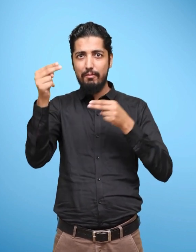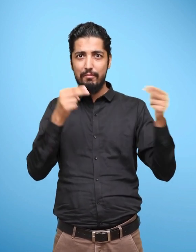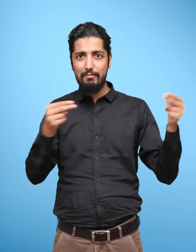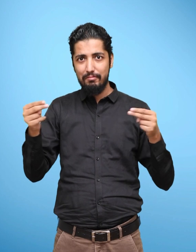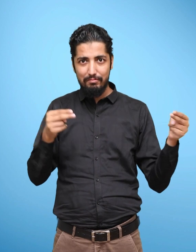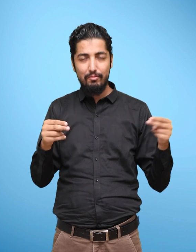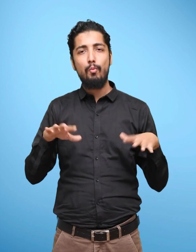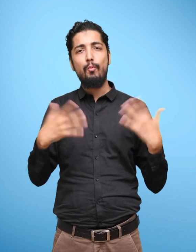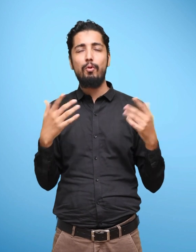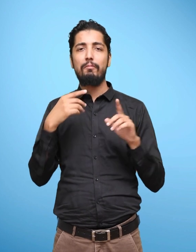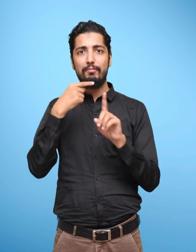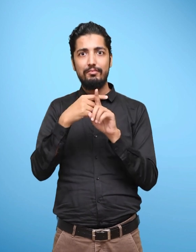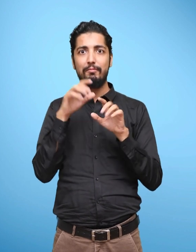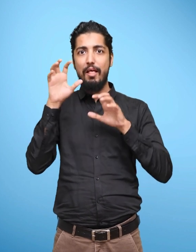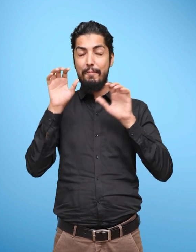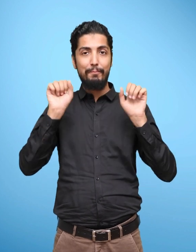surroundings.